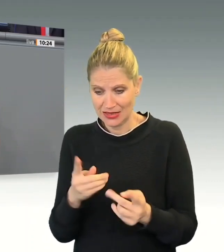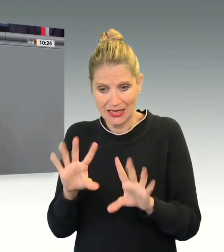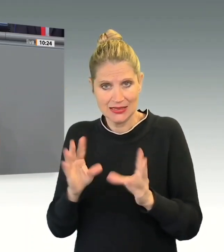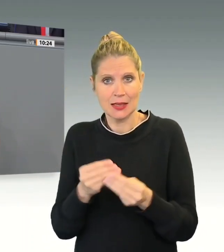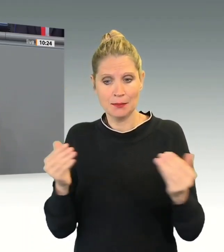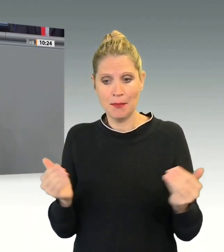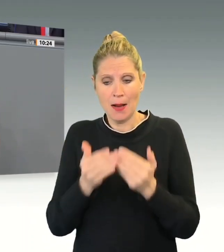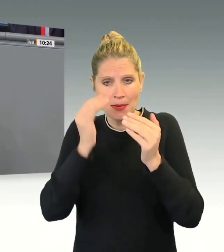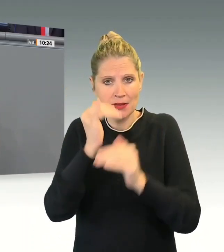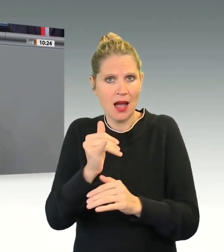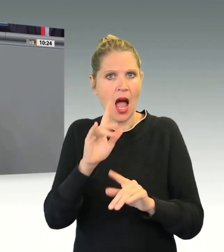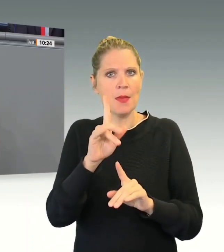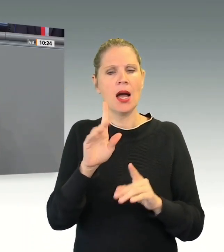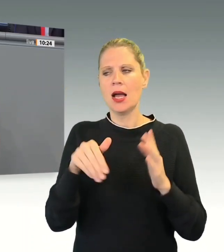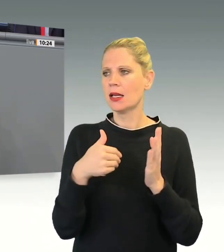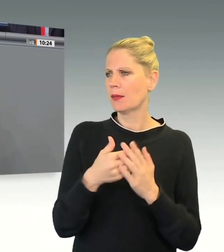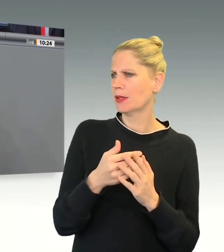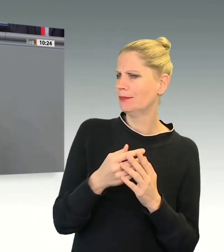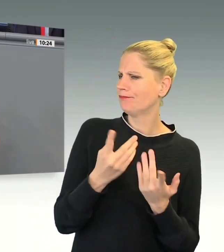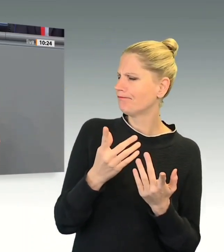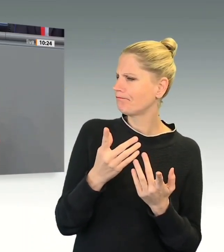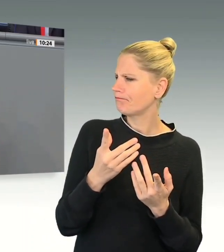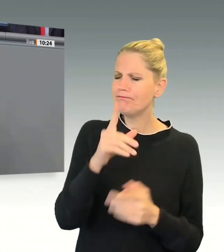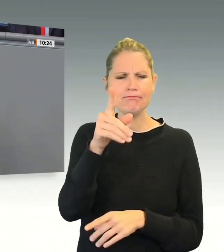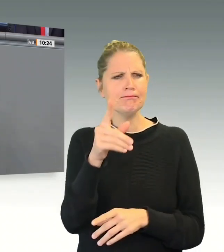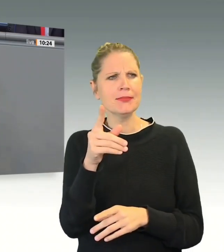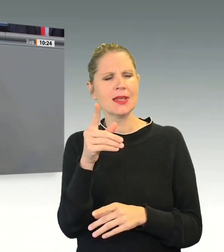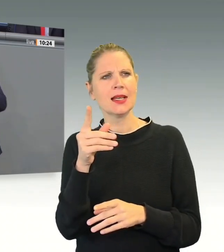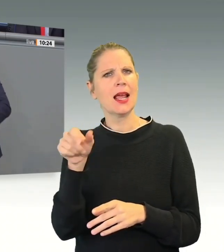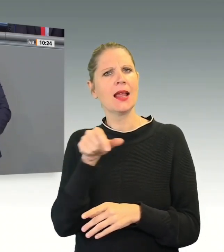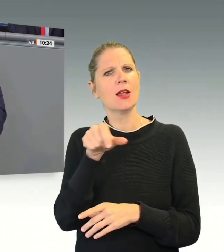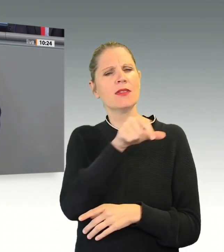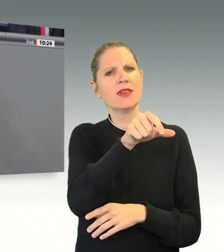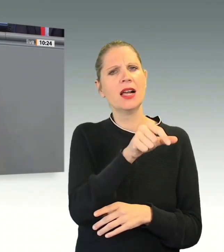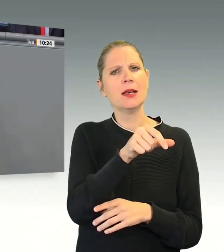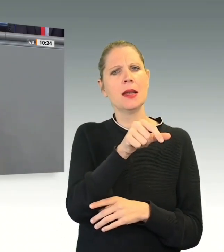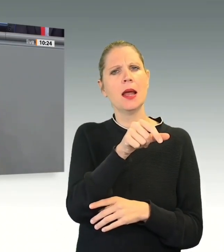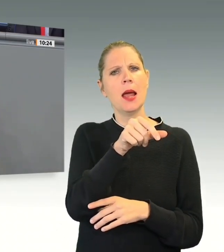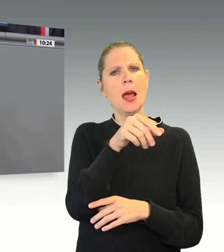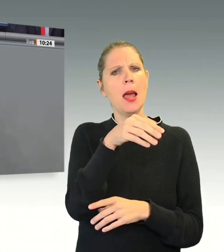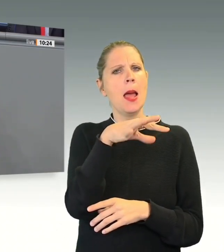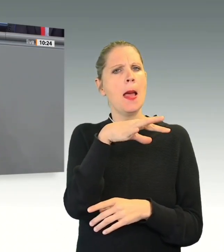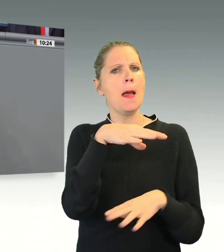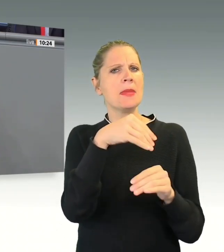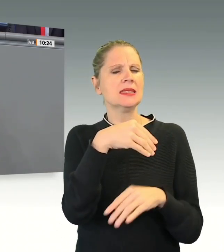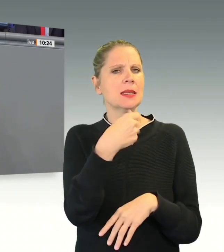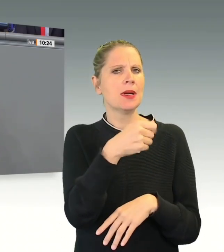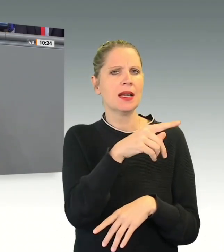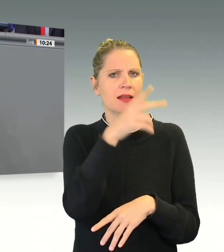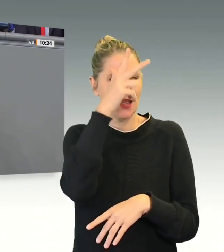einen nordrhein-westfälischen Ministerpräsidenten, Herrn Wüst, und der sagte wörtlich bei NTV,